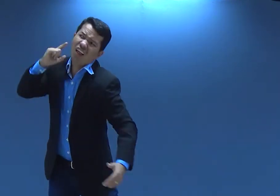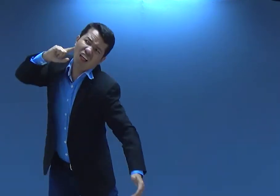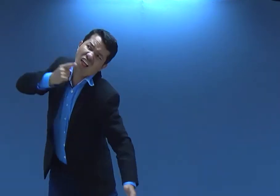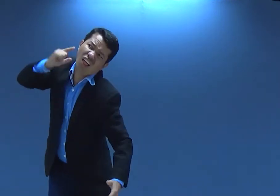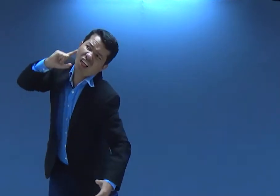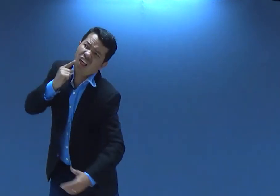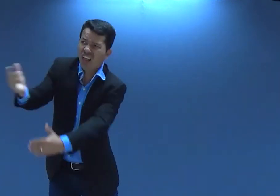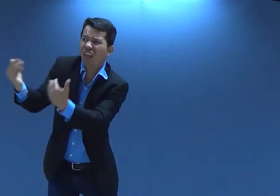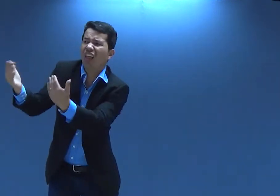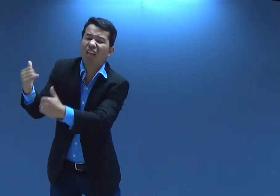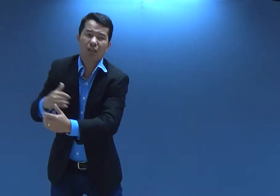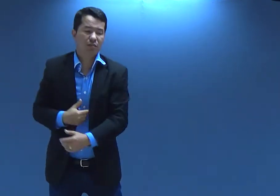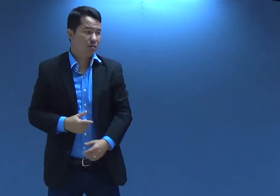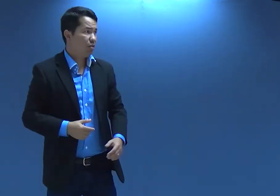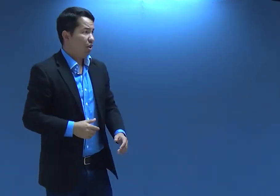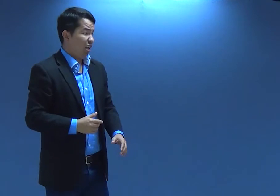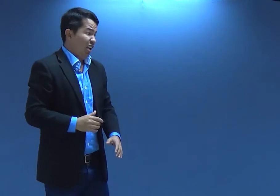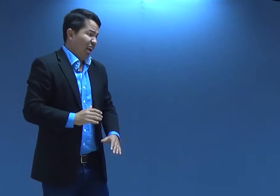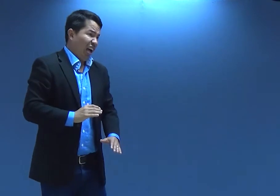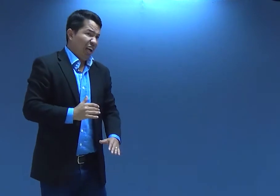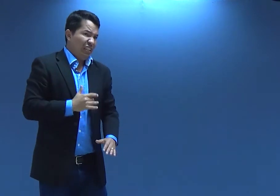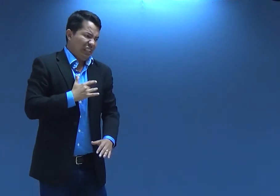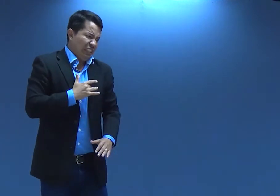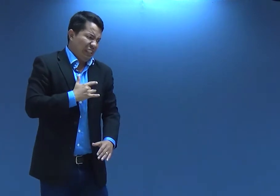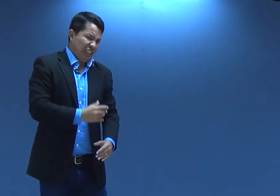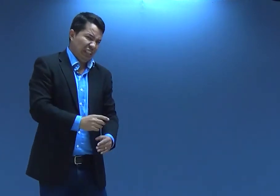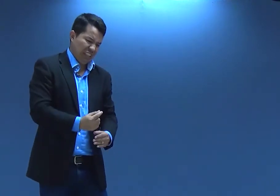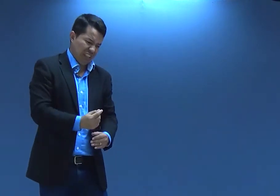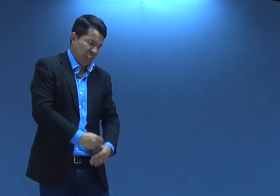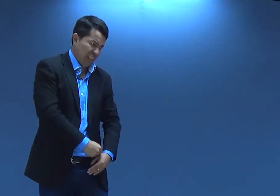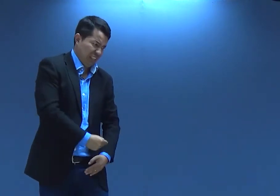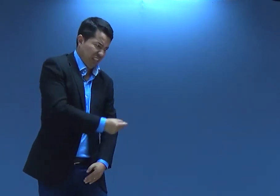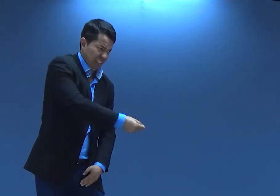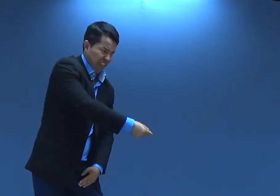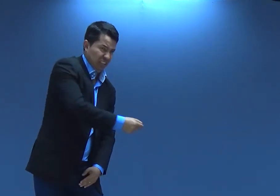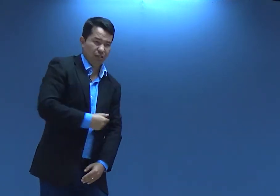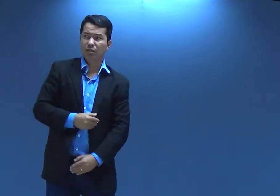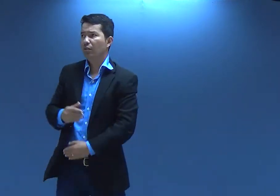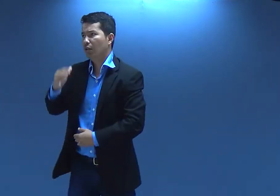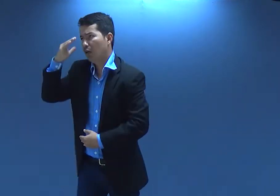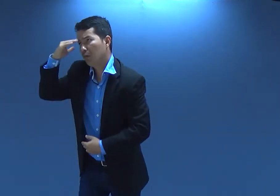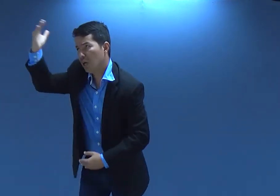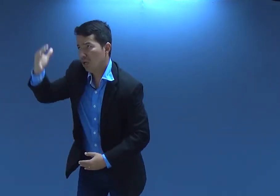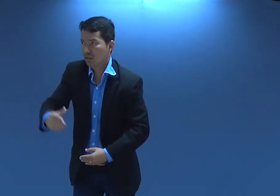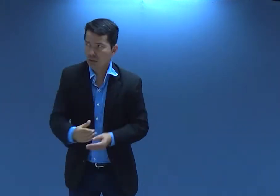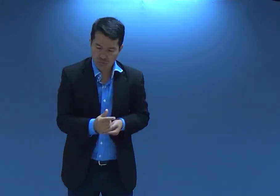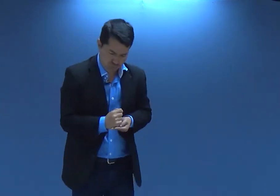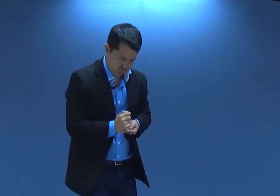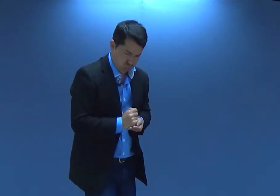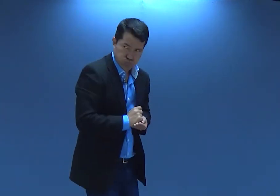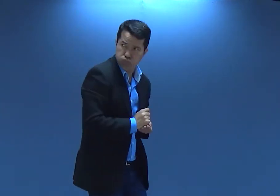tô com fome sou surdo me ajuda e as pessoas ai, que dó ele dava ele dava dinheirinho ele agradecia